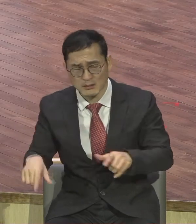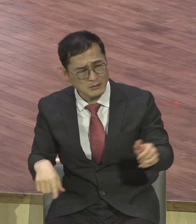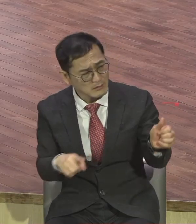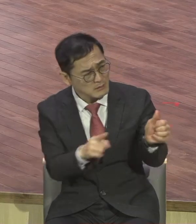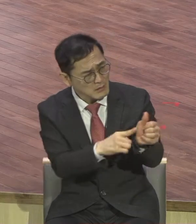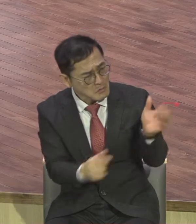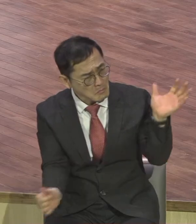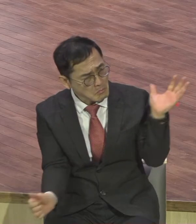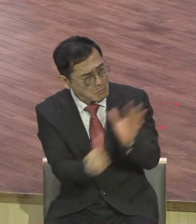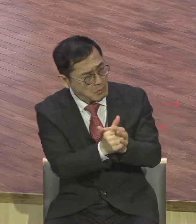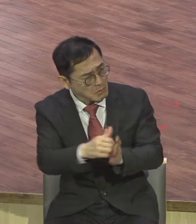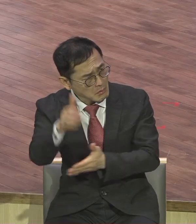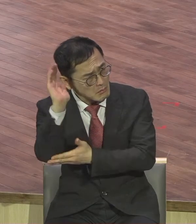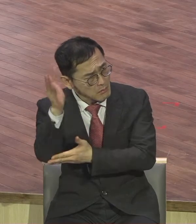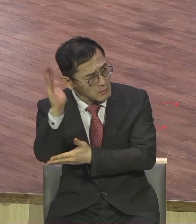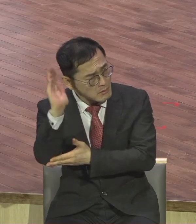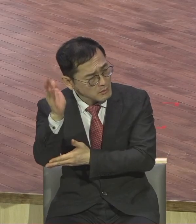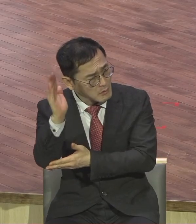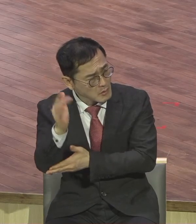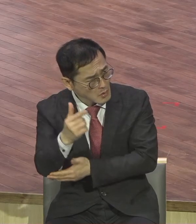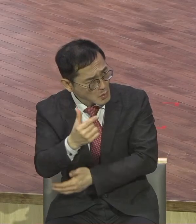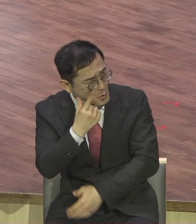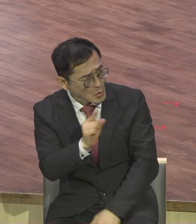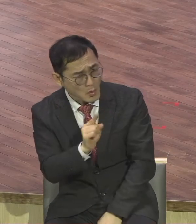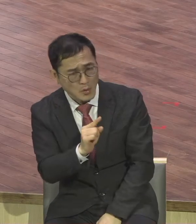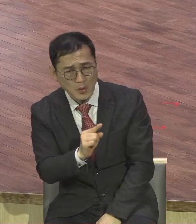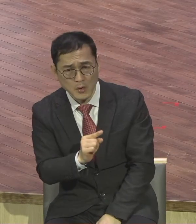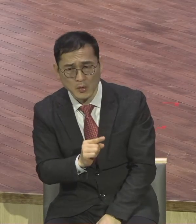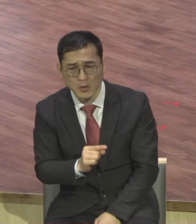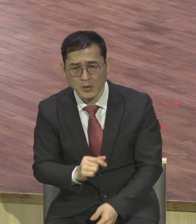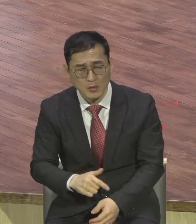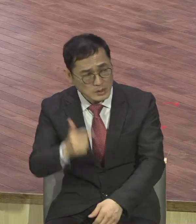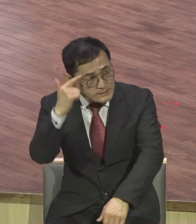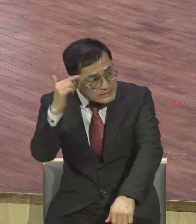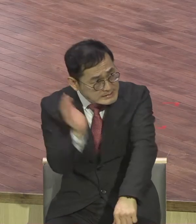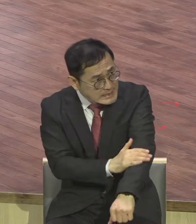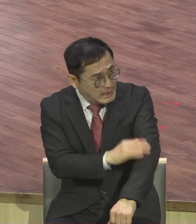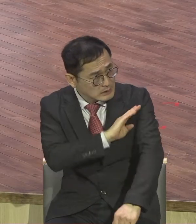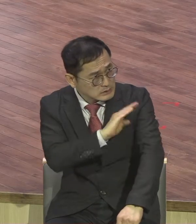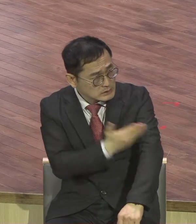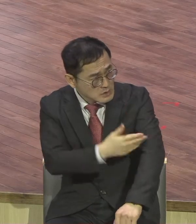도대체 저 사람이 어디서 저런 지혜와 능력이 생겼냐